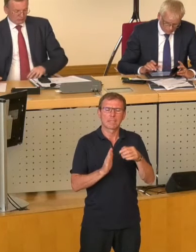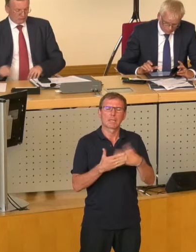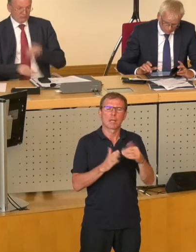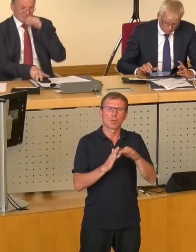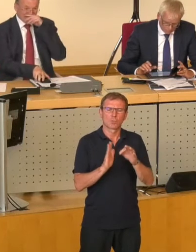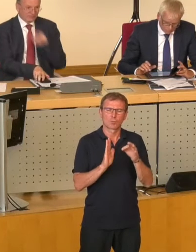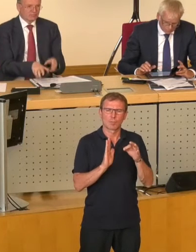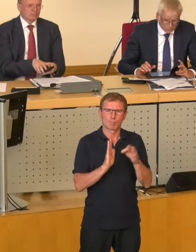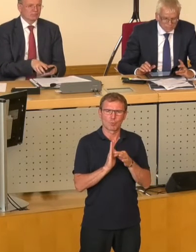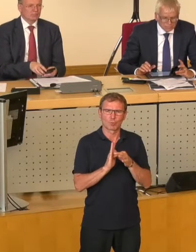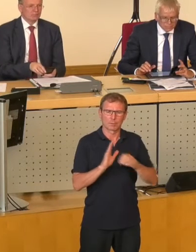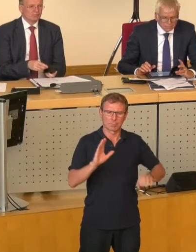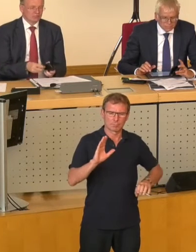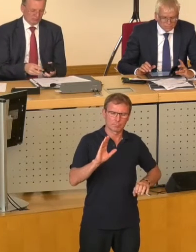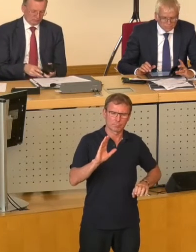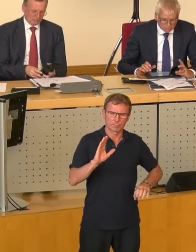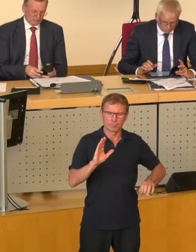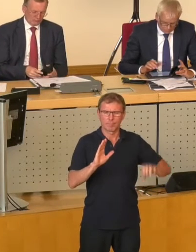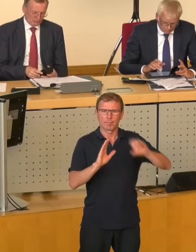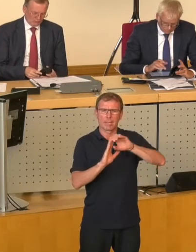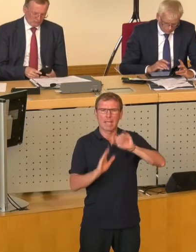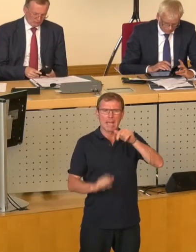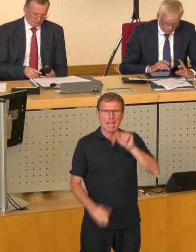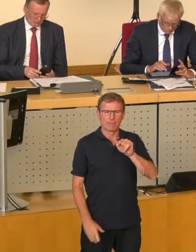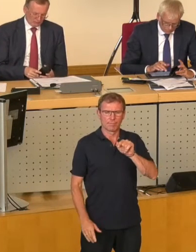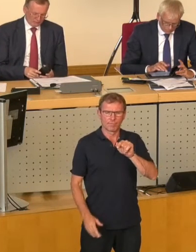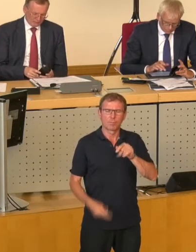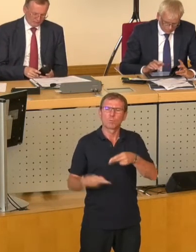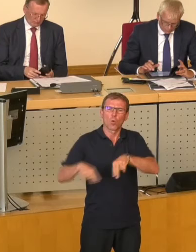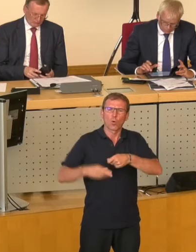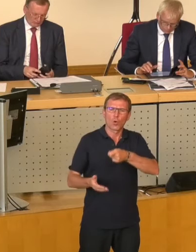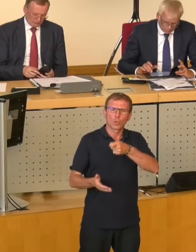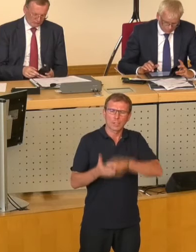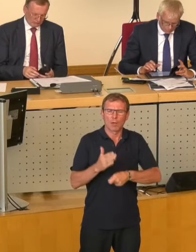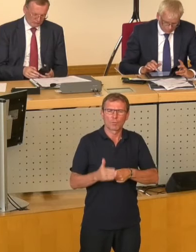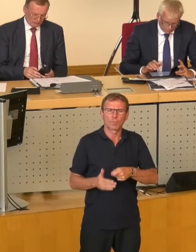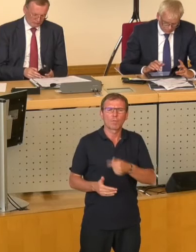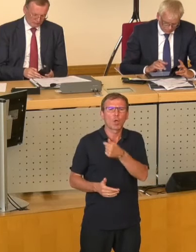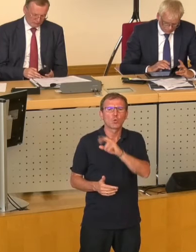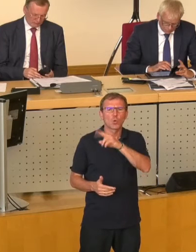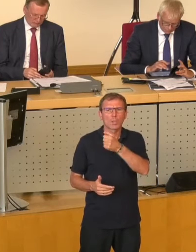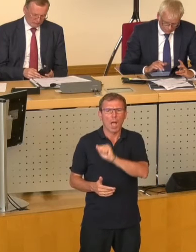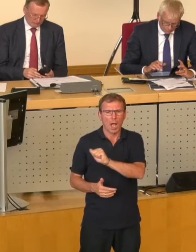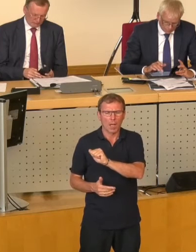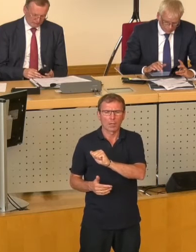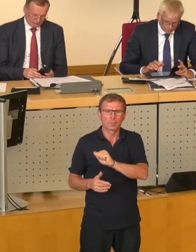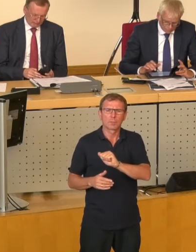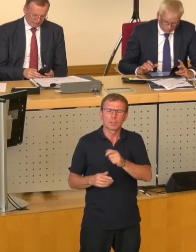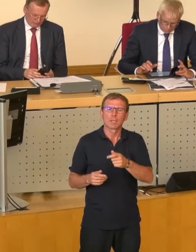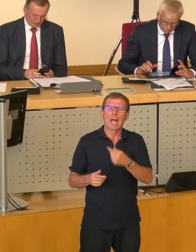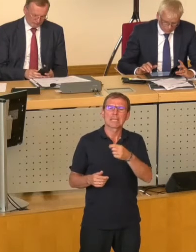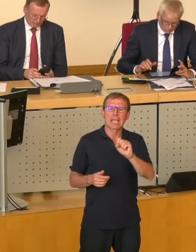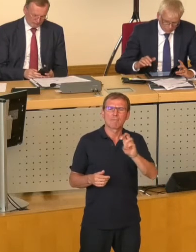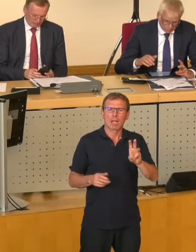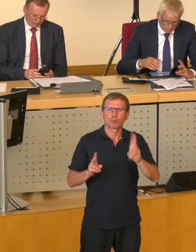Tagesordnungspunkt 11, Rückkauf der von der Tüger gehaltenen Anteile, 10% an der Drehwag